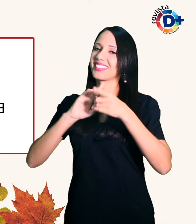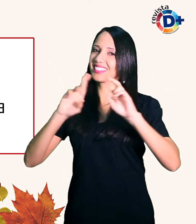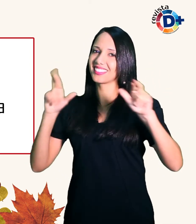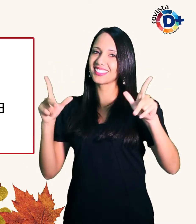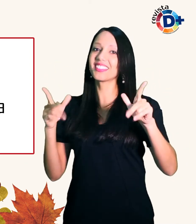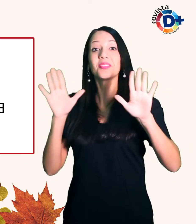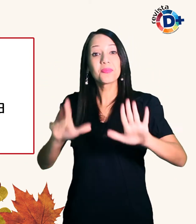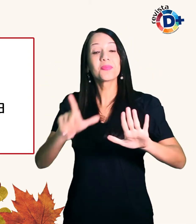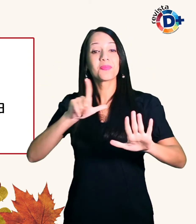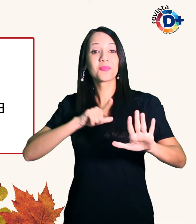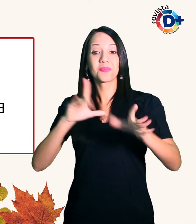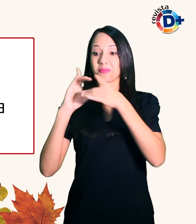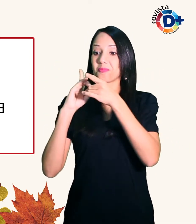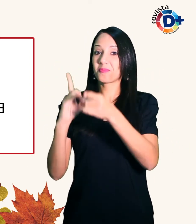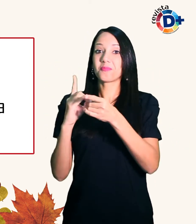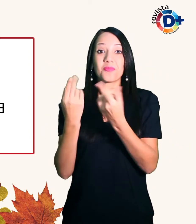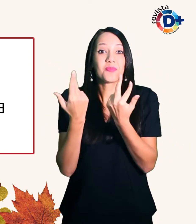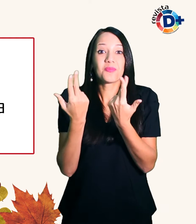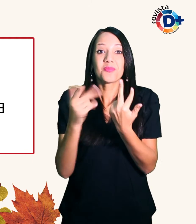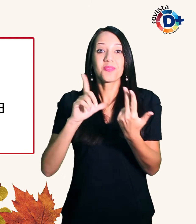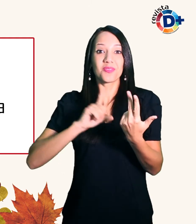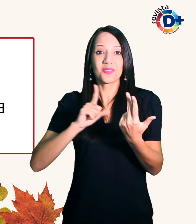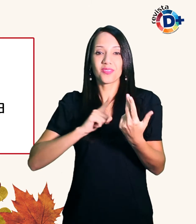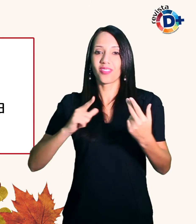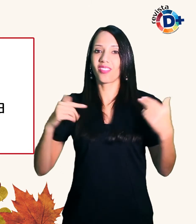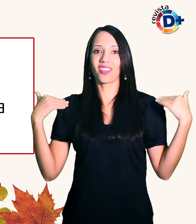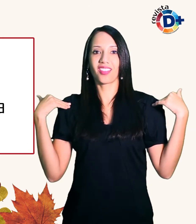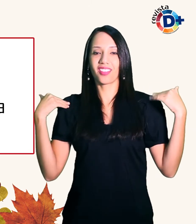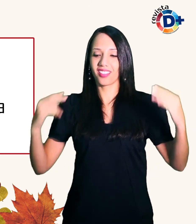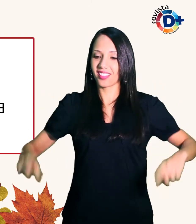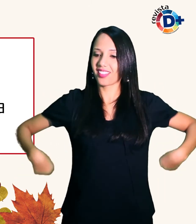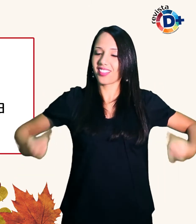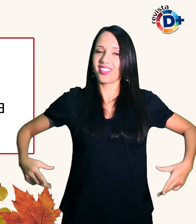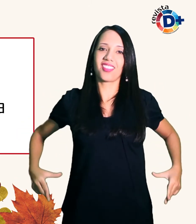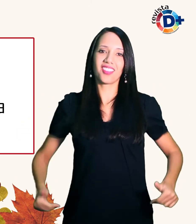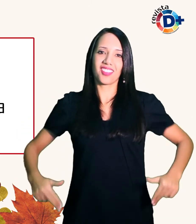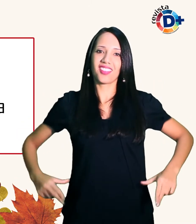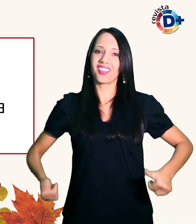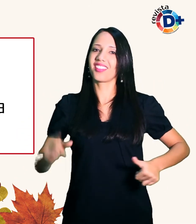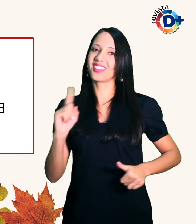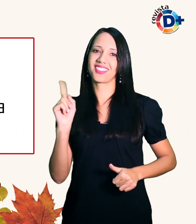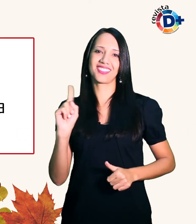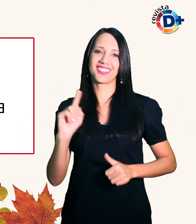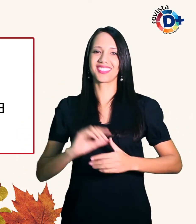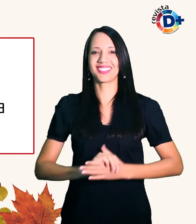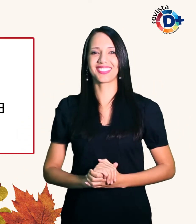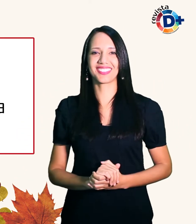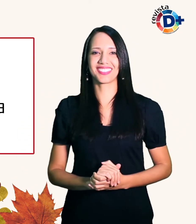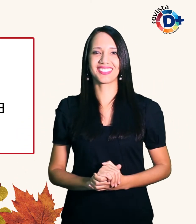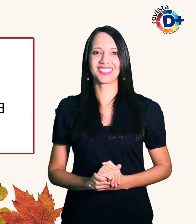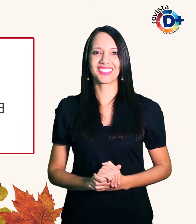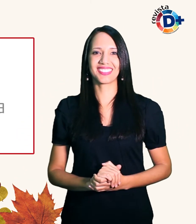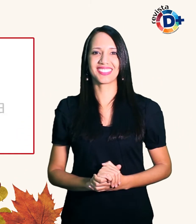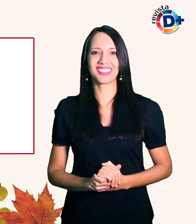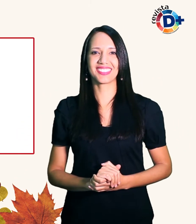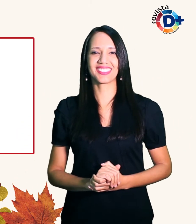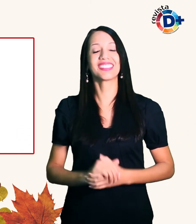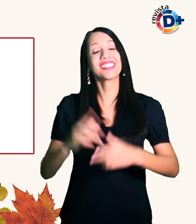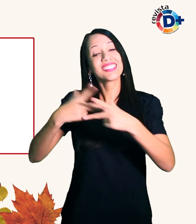relacionamento não é composto pela cadeira de rodas Um presente que eu não merecia